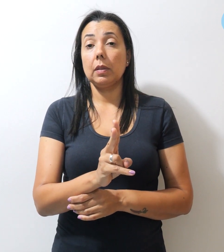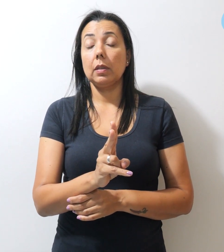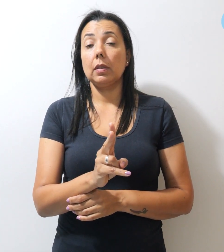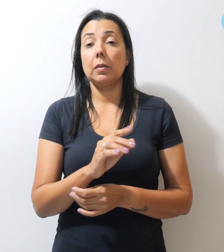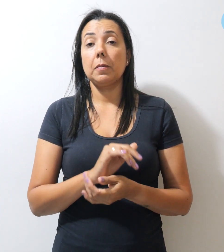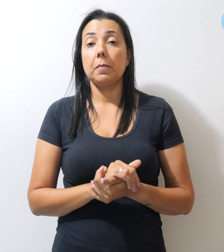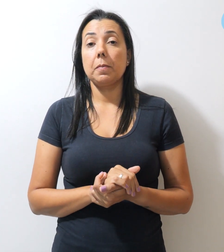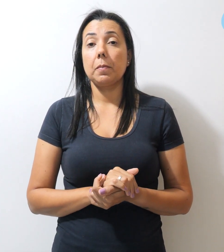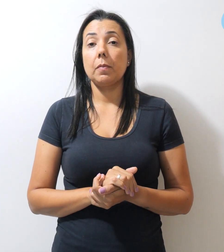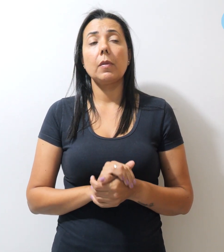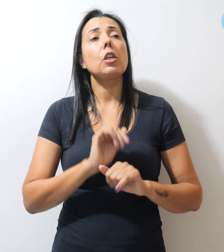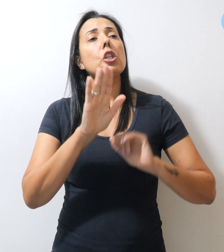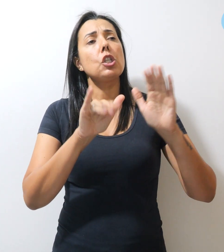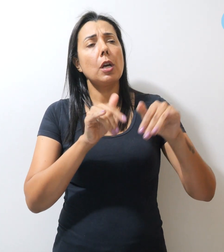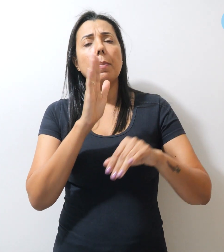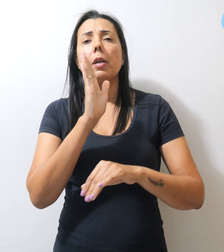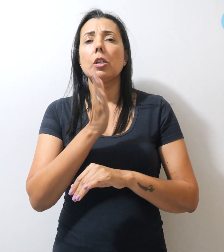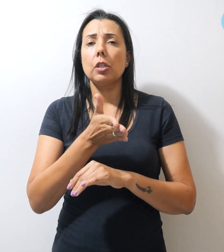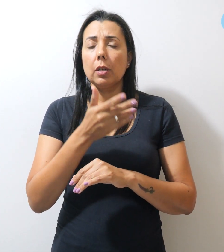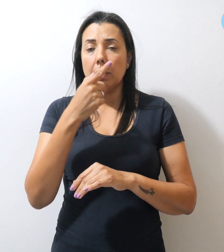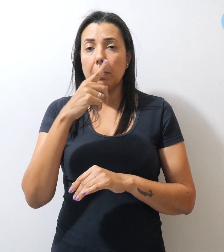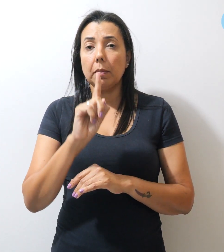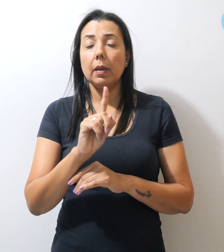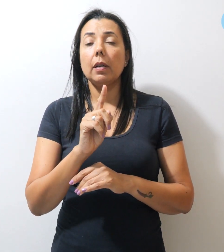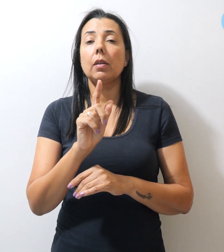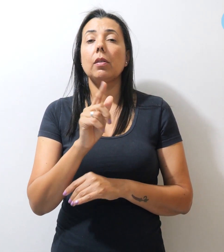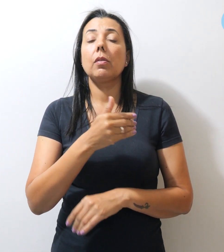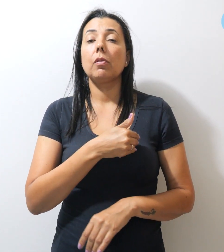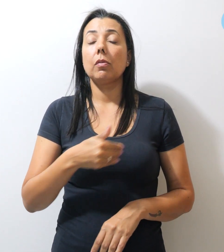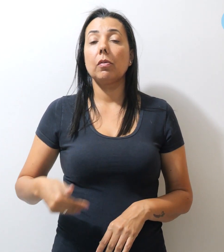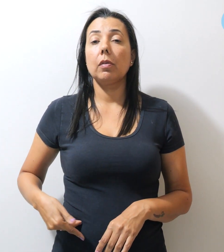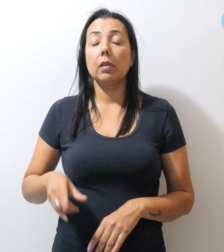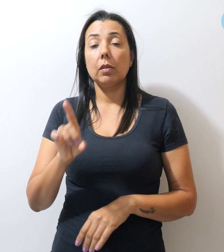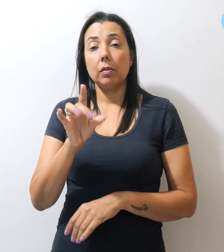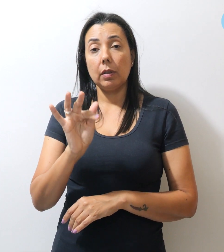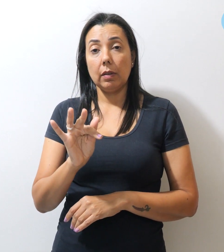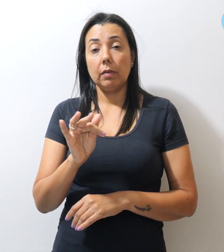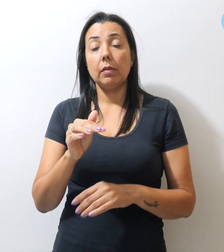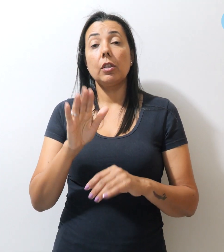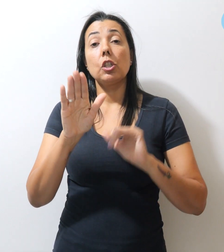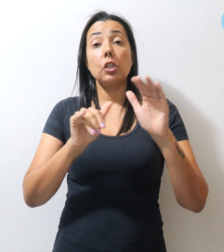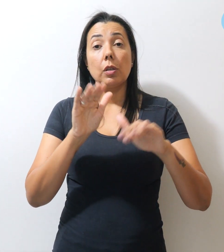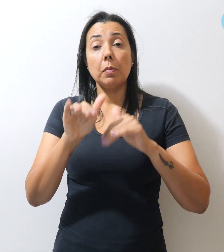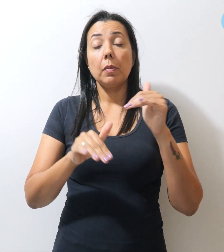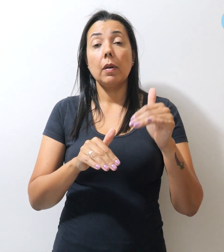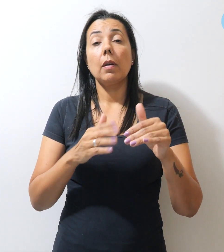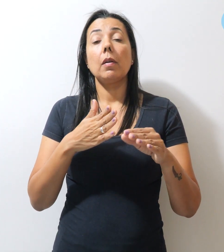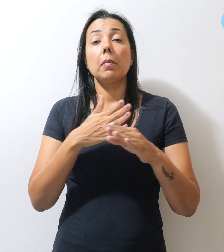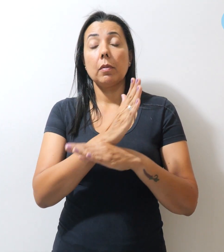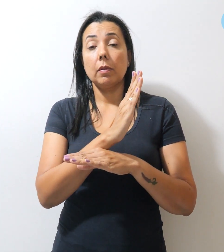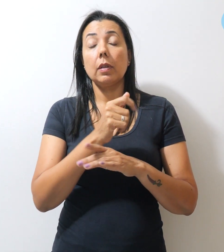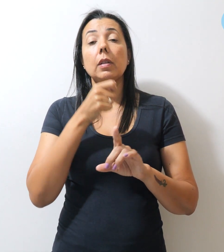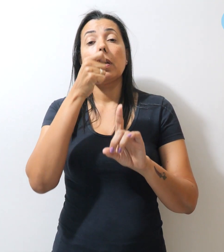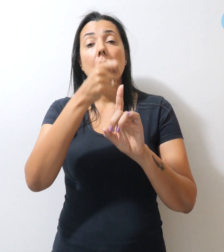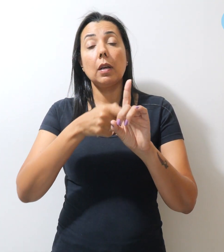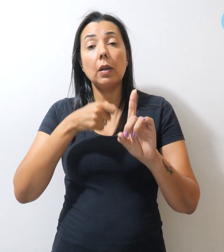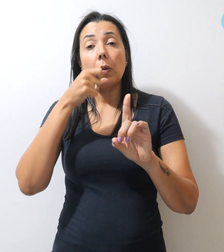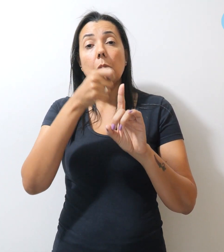Convoca Já para o GDF convocar os aprovados. A luta por concurso público